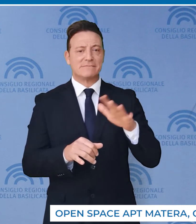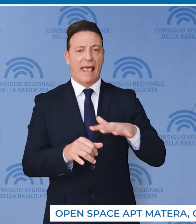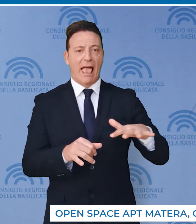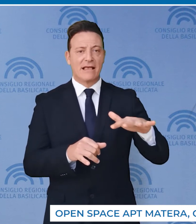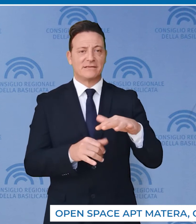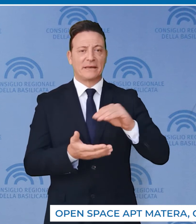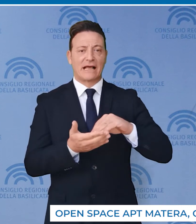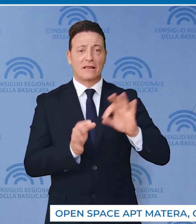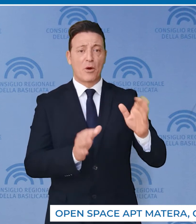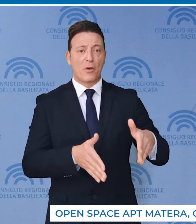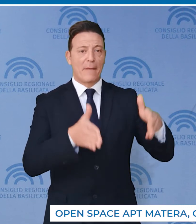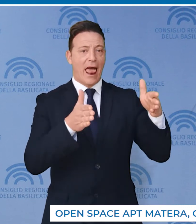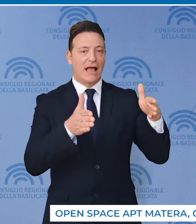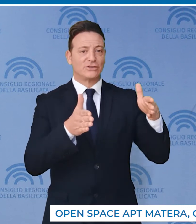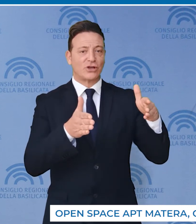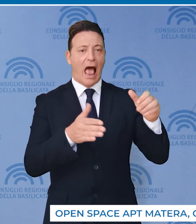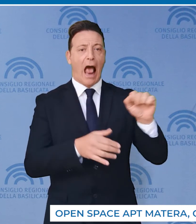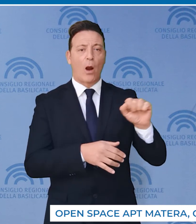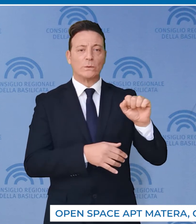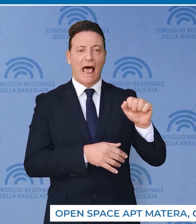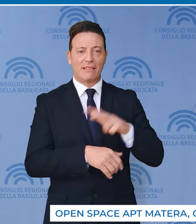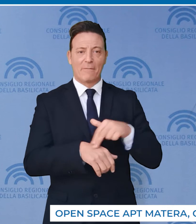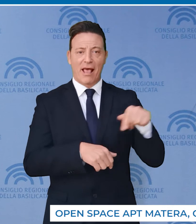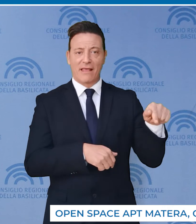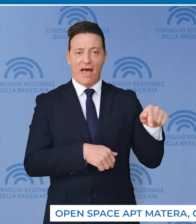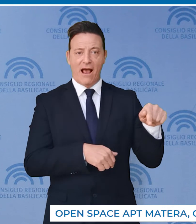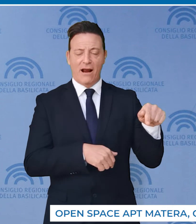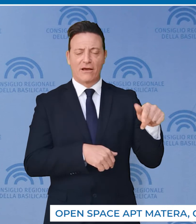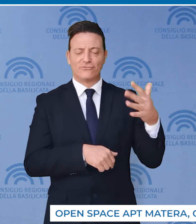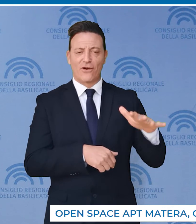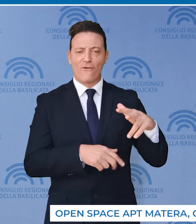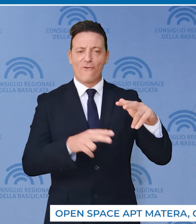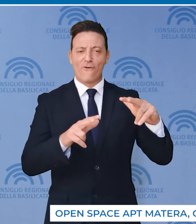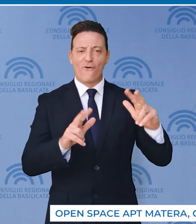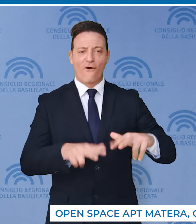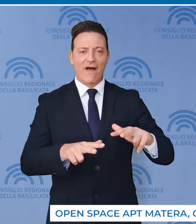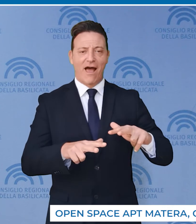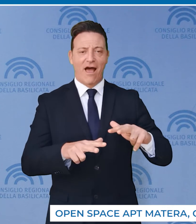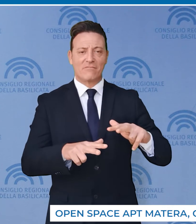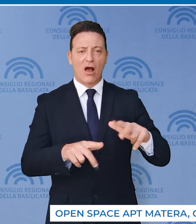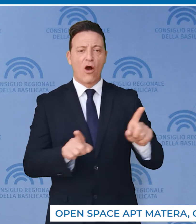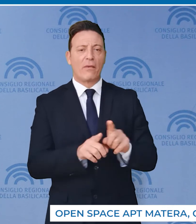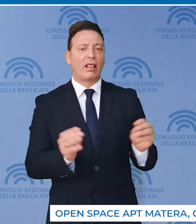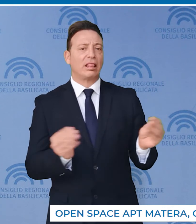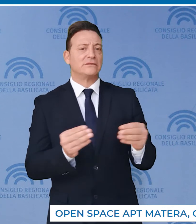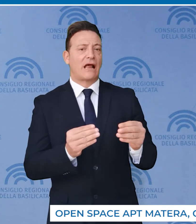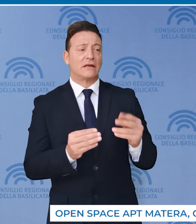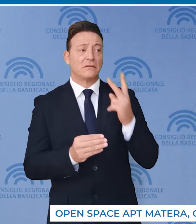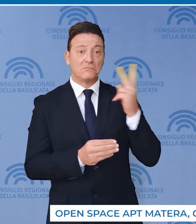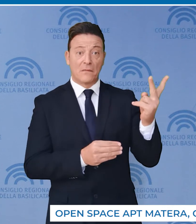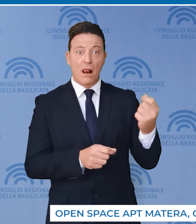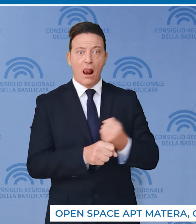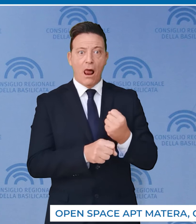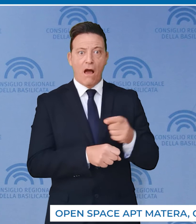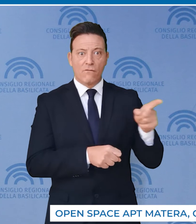presente nel palazzo dell'annunziata a Matera e la conferma del disinteresse verso